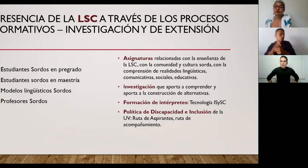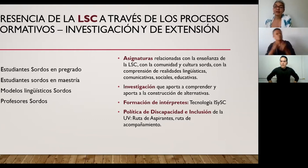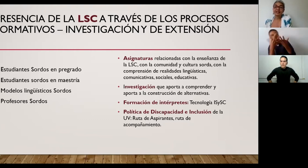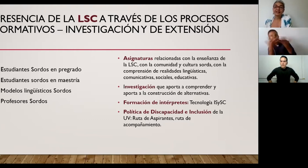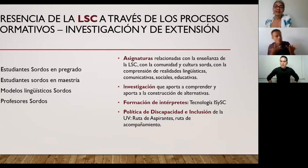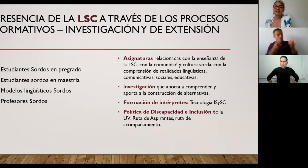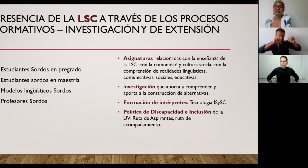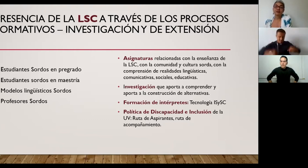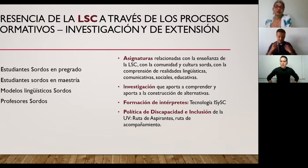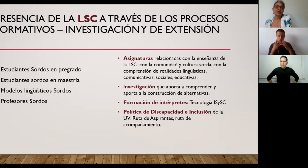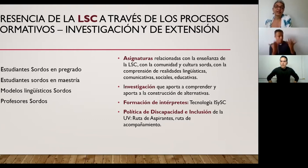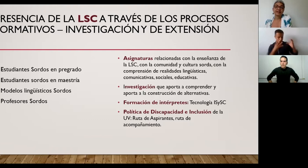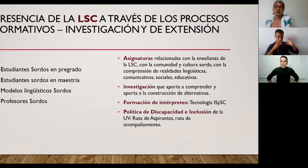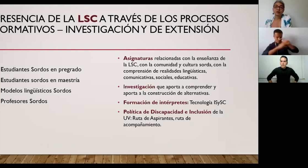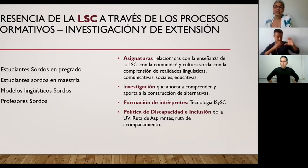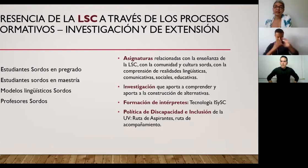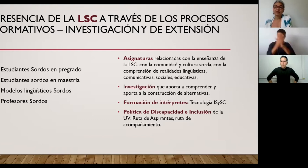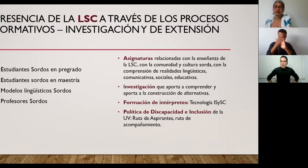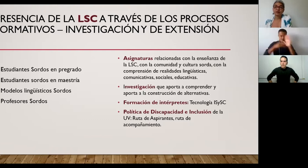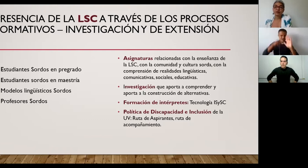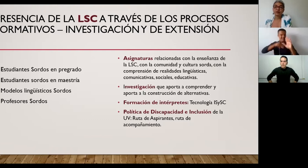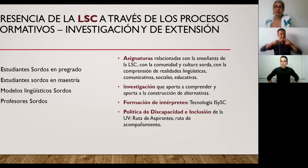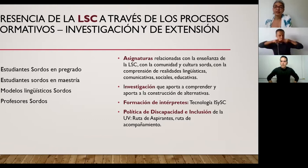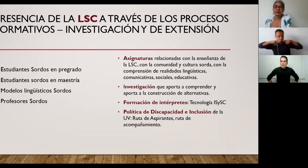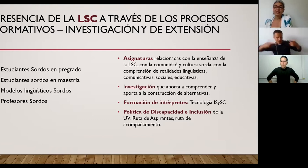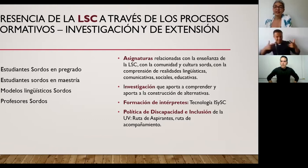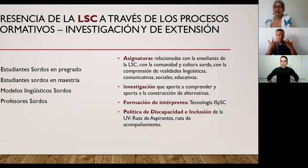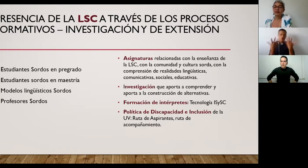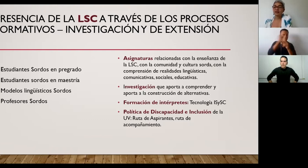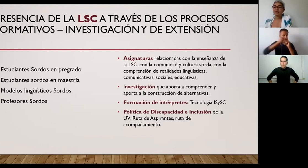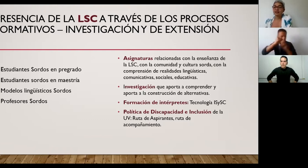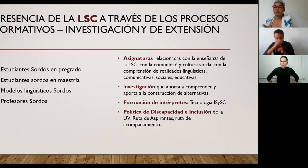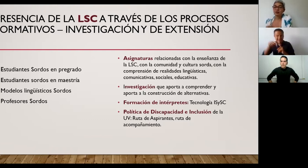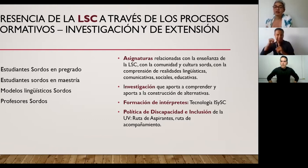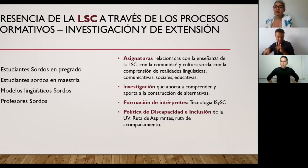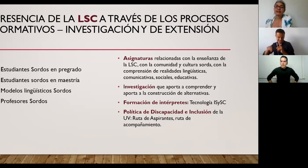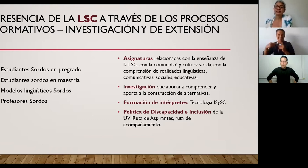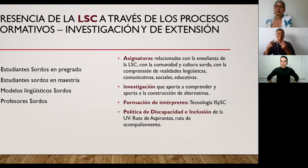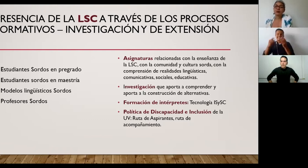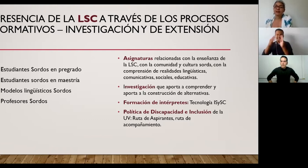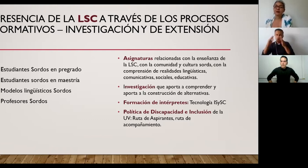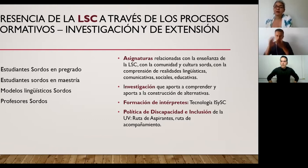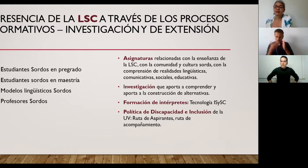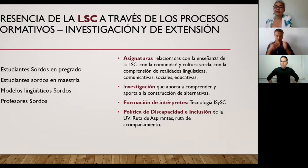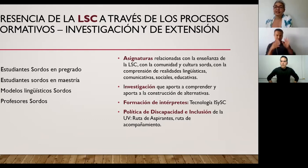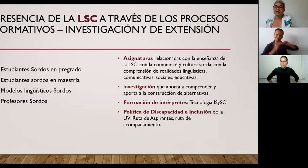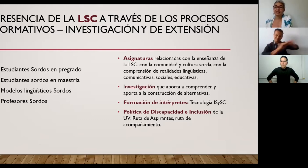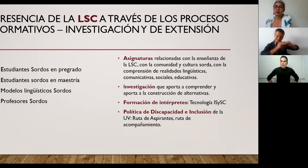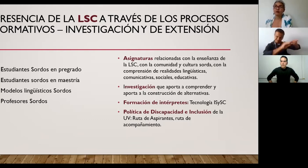comunicativas sociales educativas de los sordos para que diferentes profesionales puedan encontrar allí un